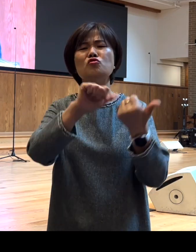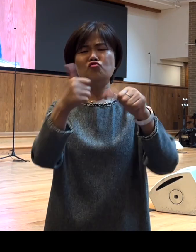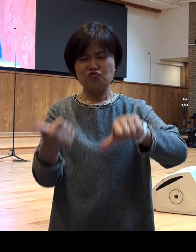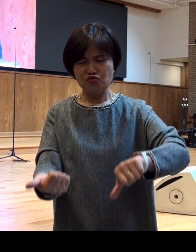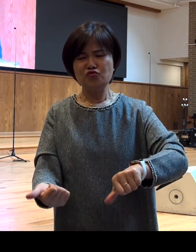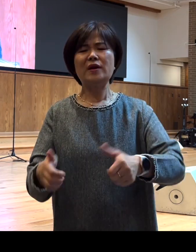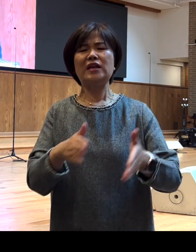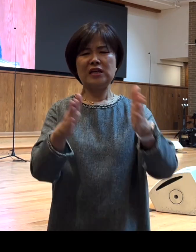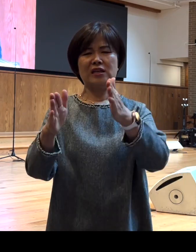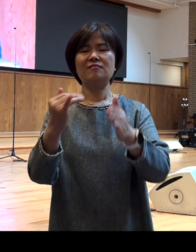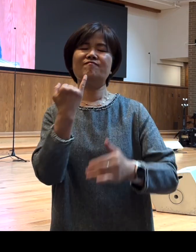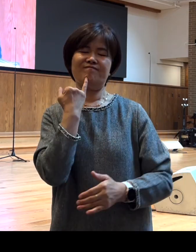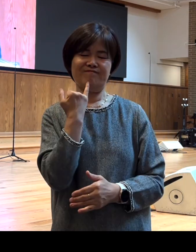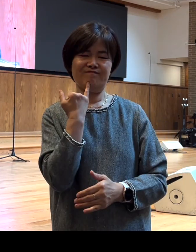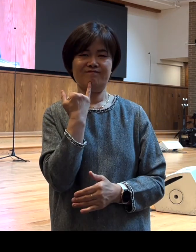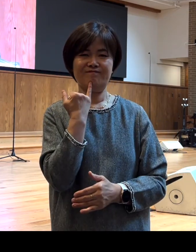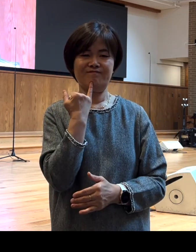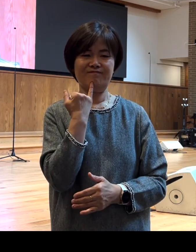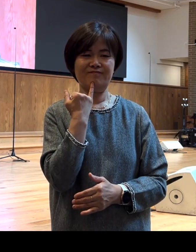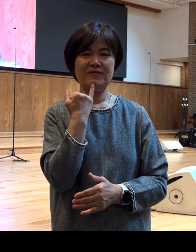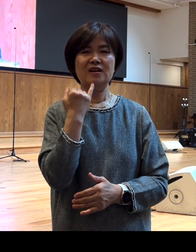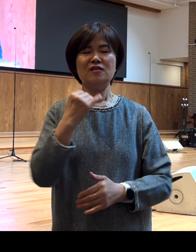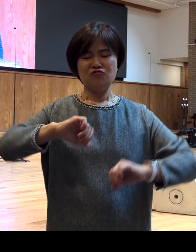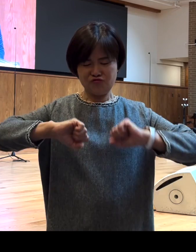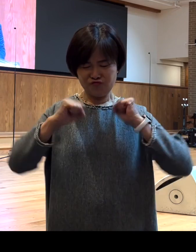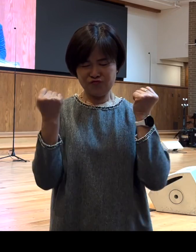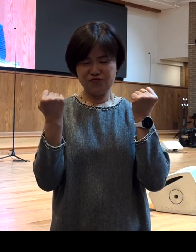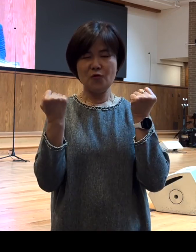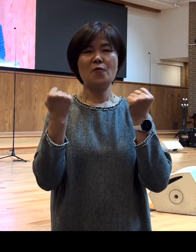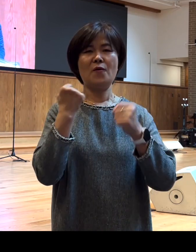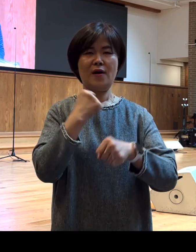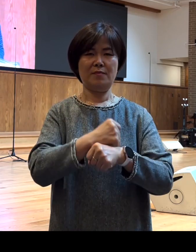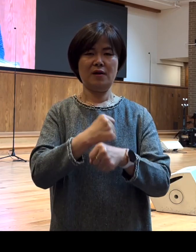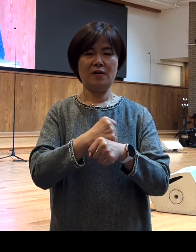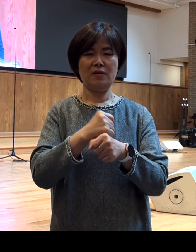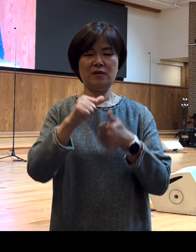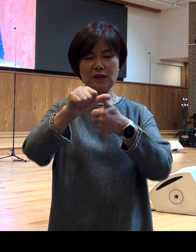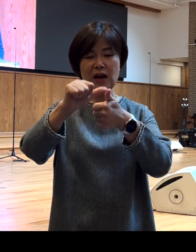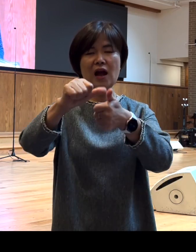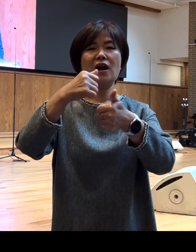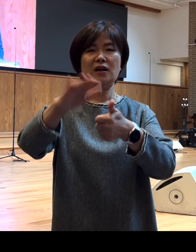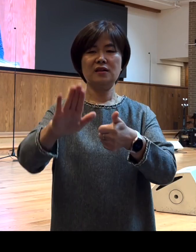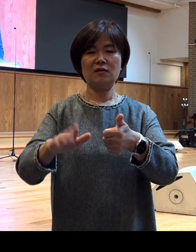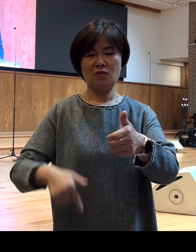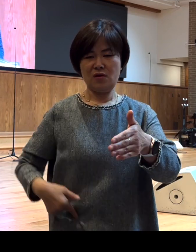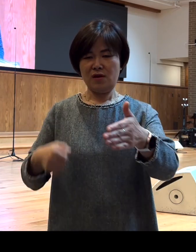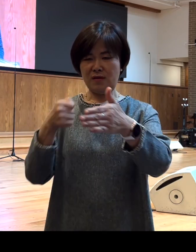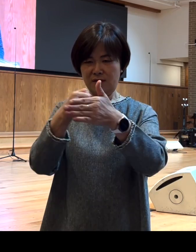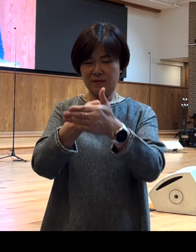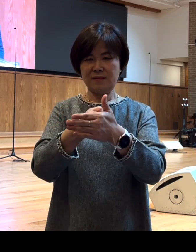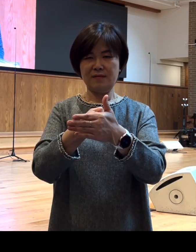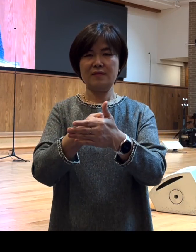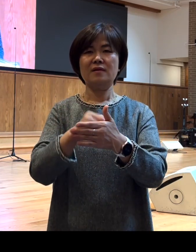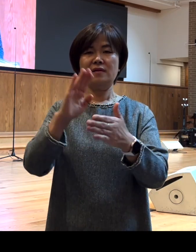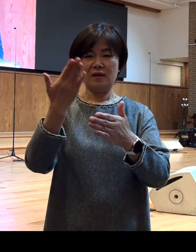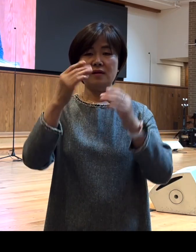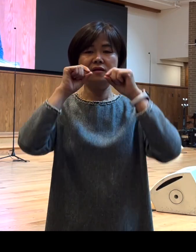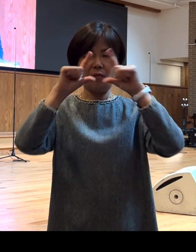같을지라도 그는 순종하며 줬겠다고 겨련한 의지를 선언하고 있는 것입니다